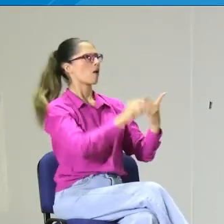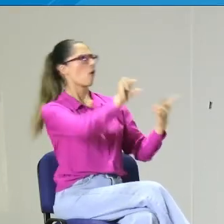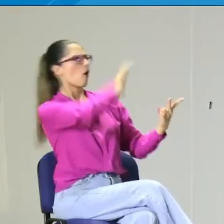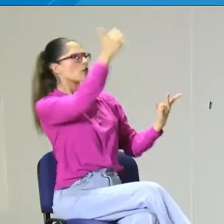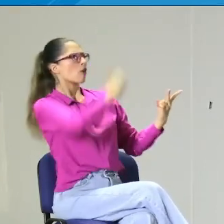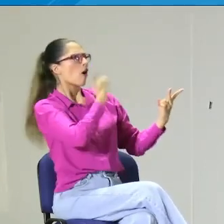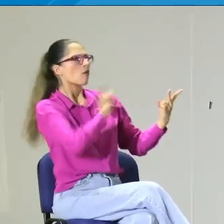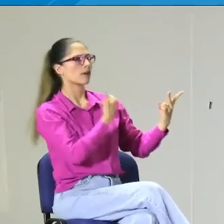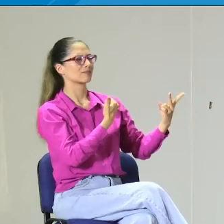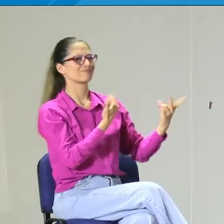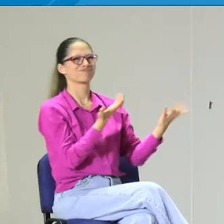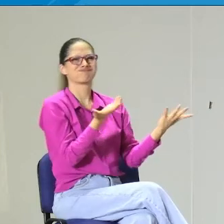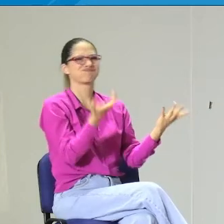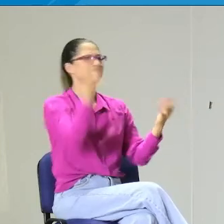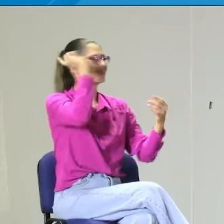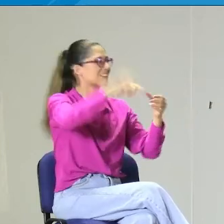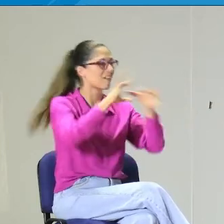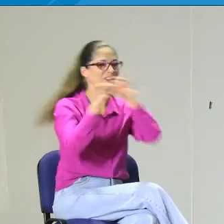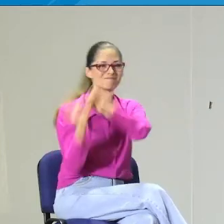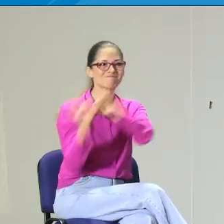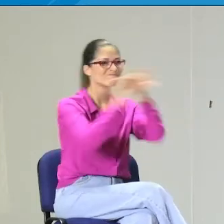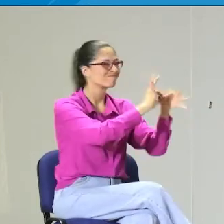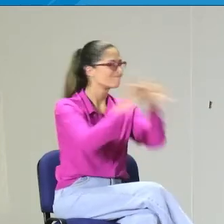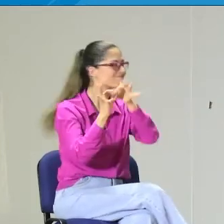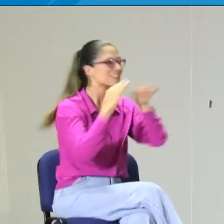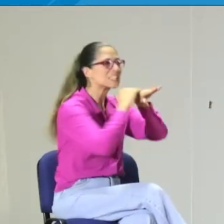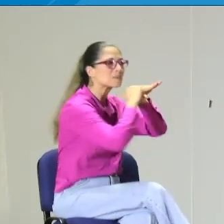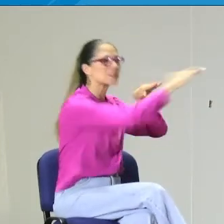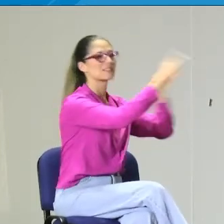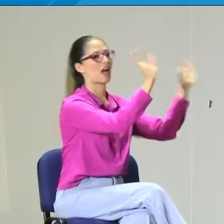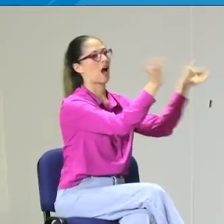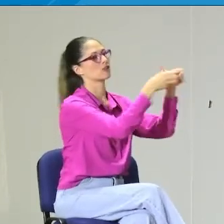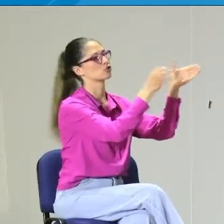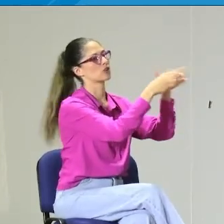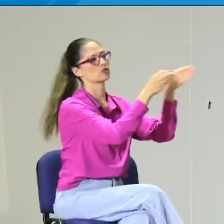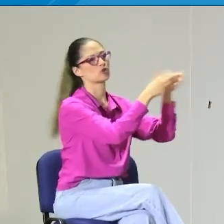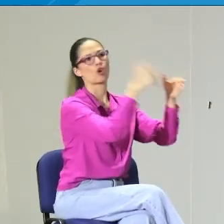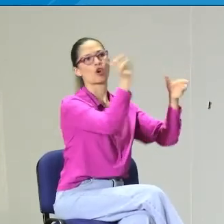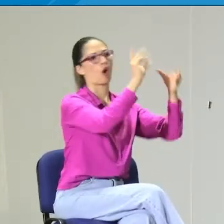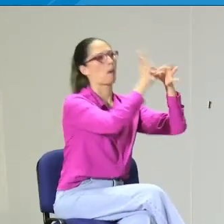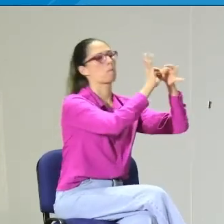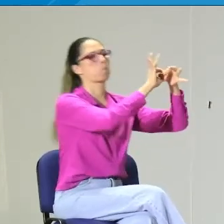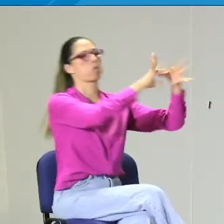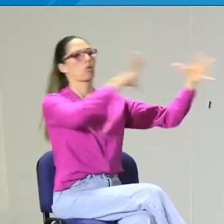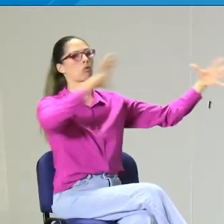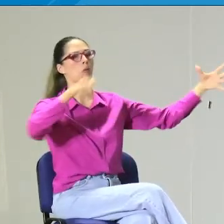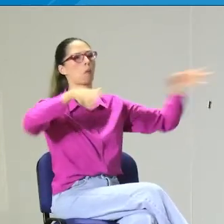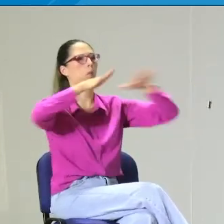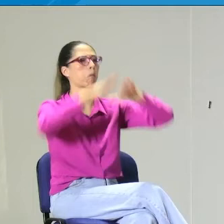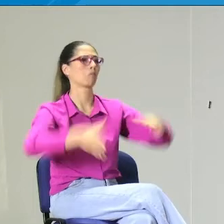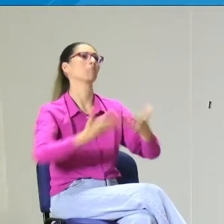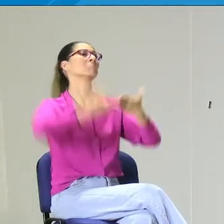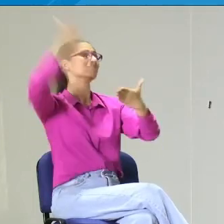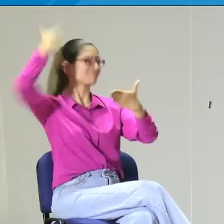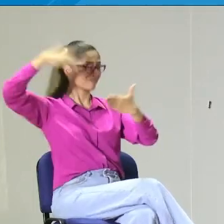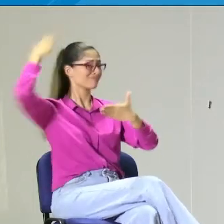mayores, y reconozcamos las variaciones lingüísticas y también la producción de lengua de señas de otros tiempos. Es importante que las instituciones